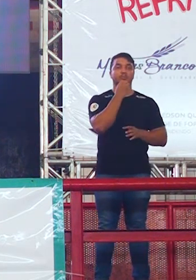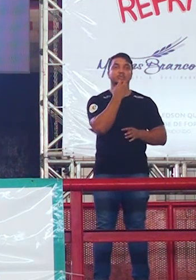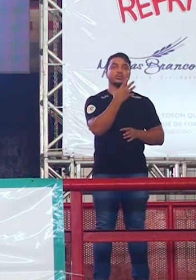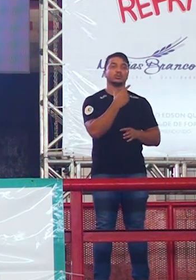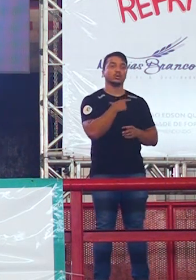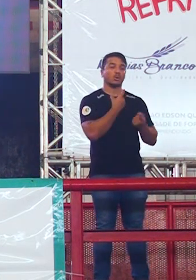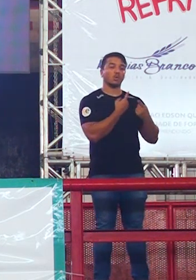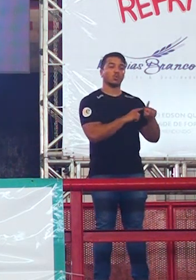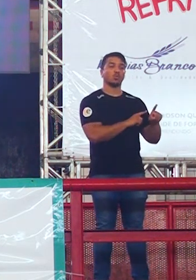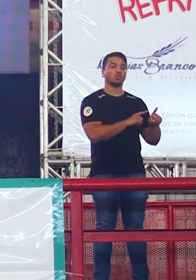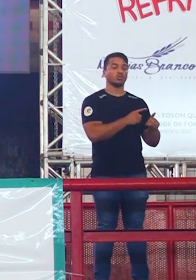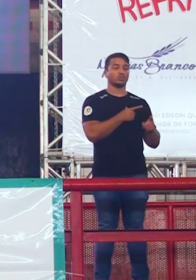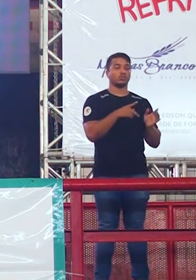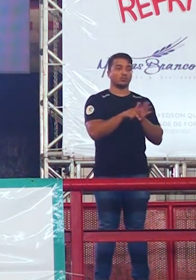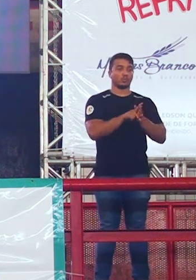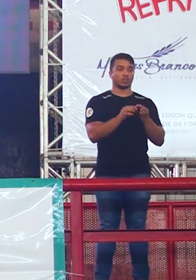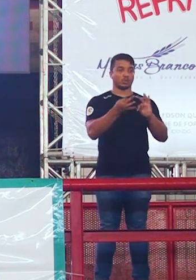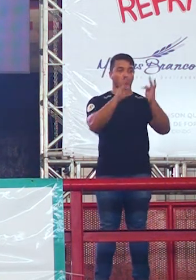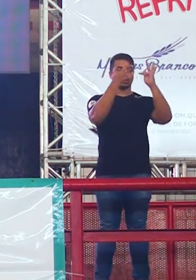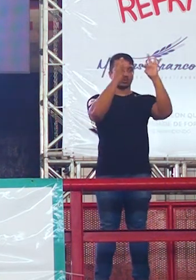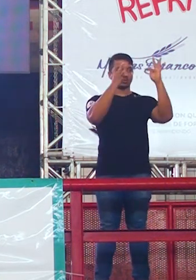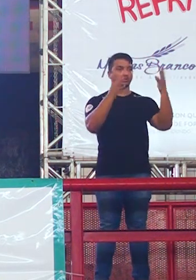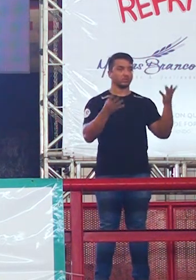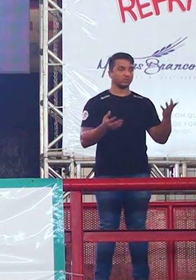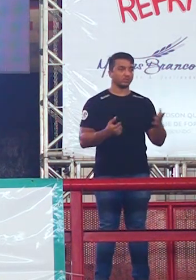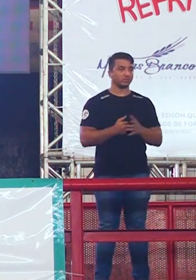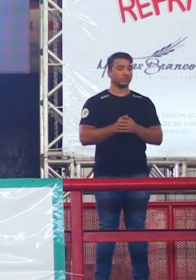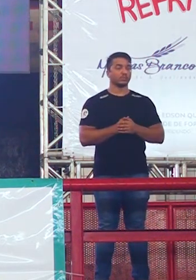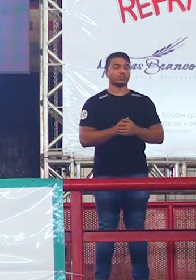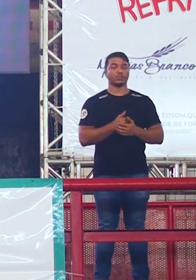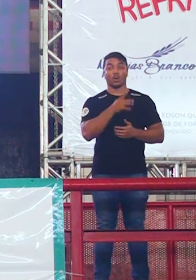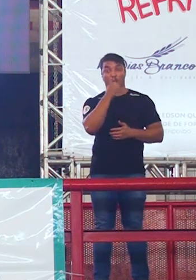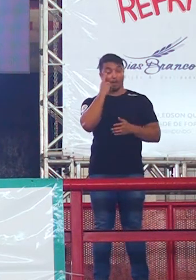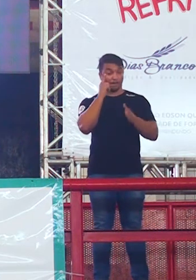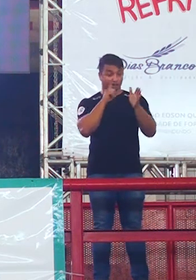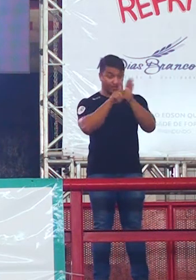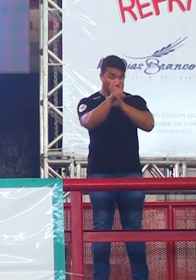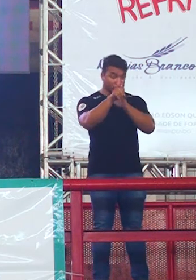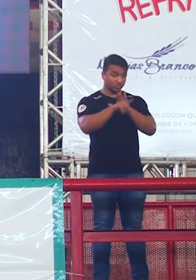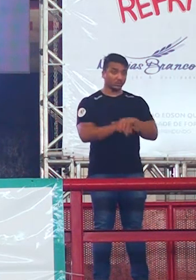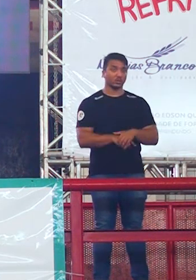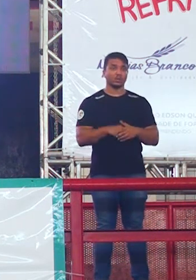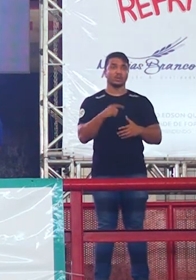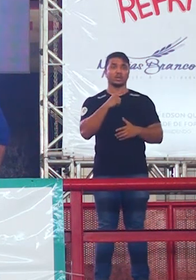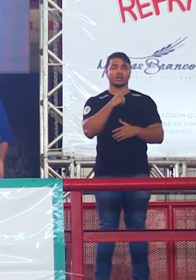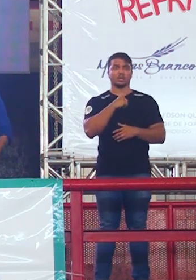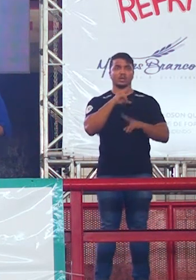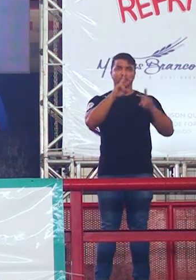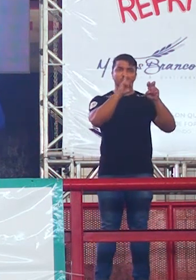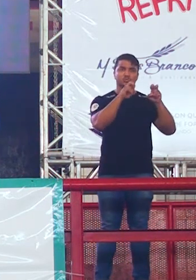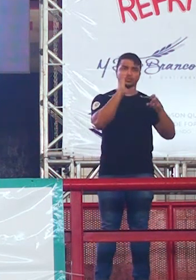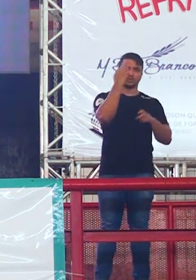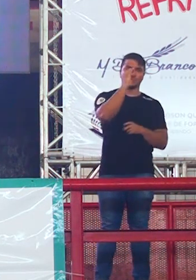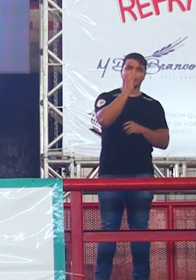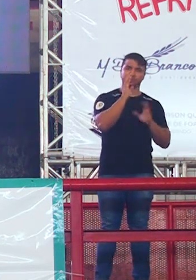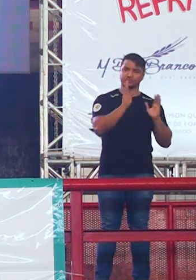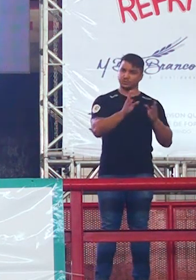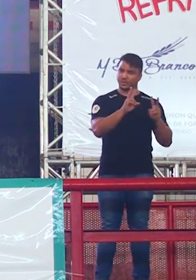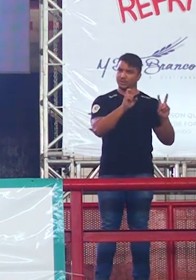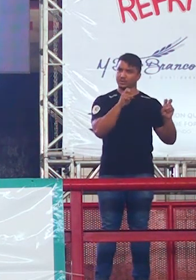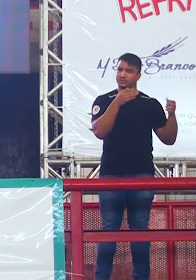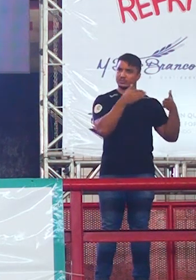e contras da tecnologia. Faço uma pergunta. Teman científico, já caldo é nem, galera?